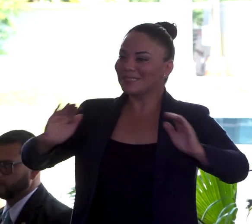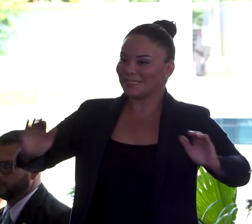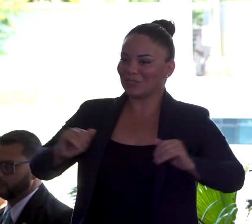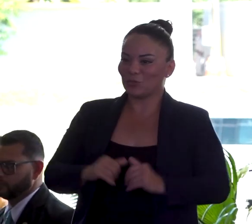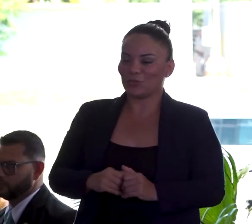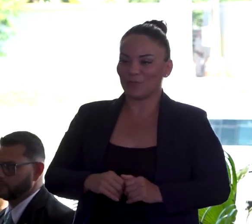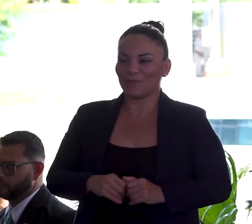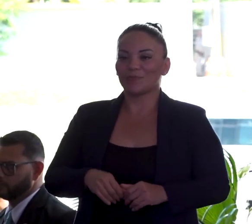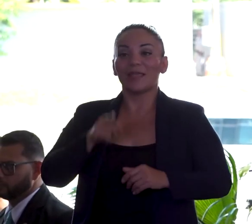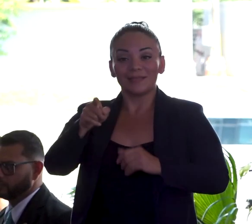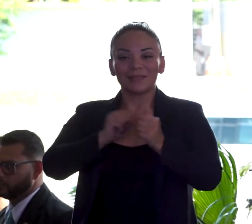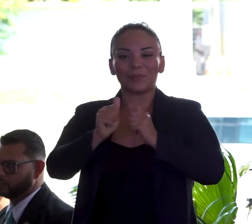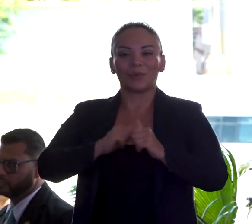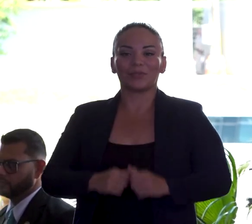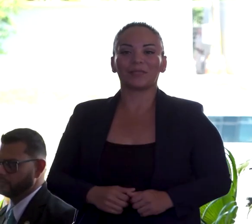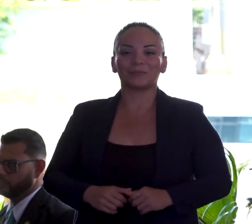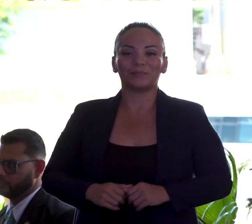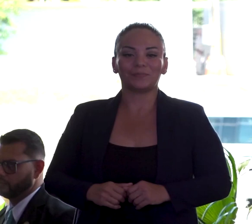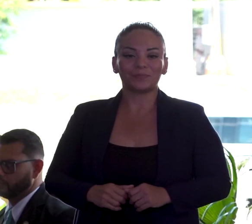este deporte.